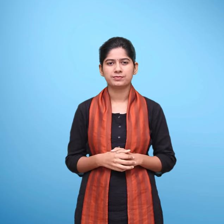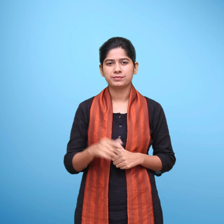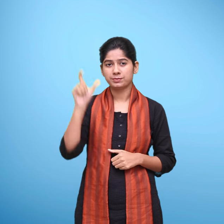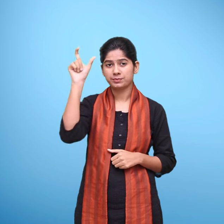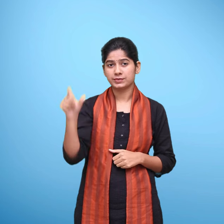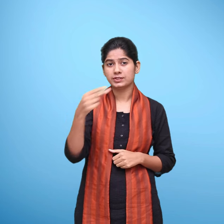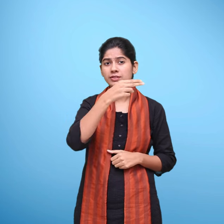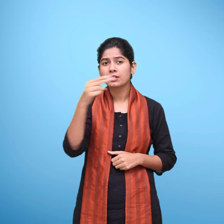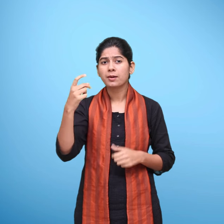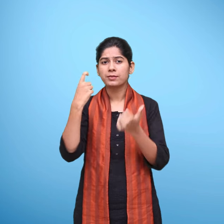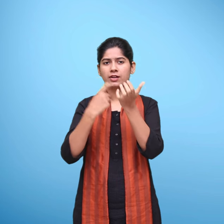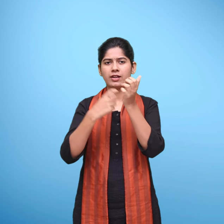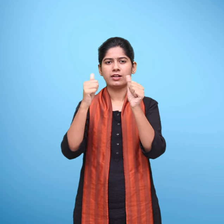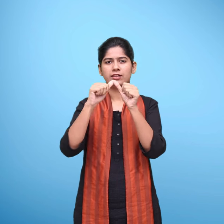राधिश्याम खैरवार